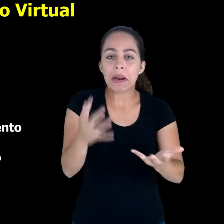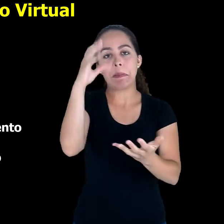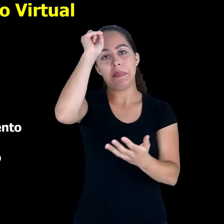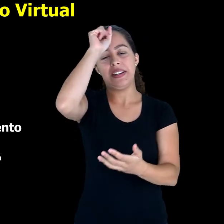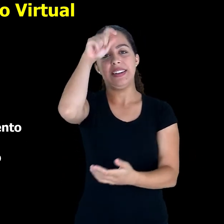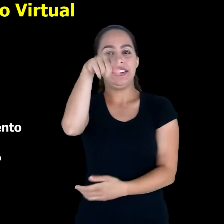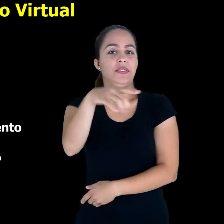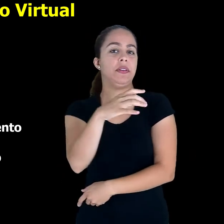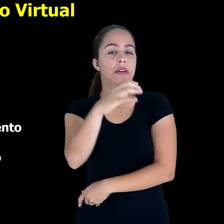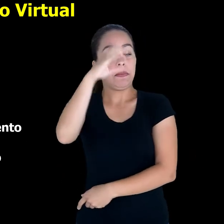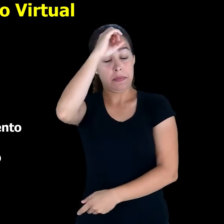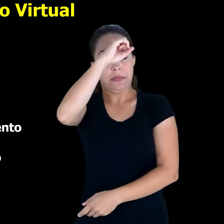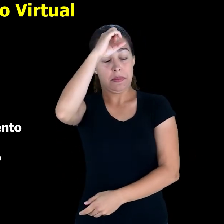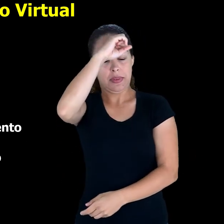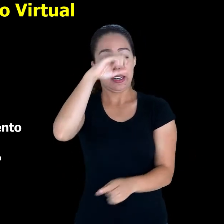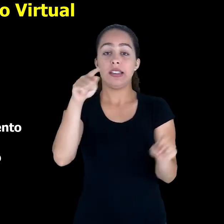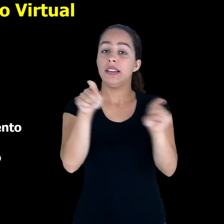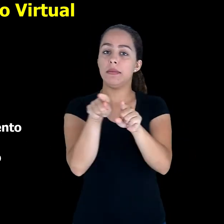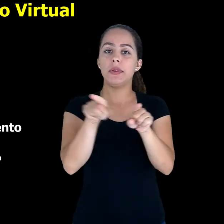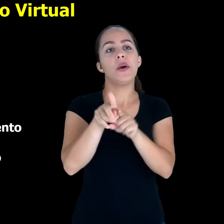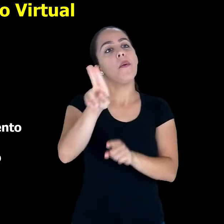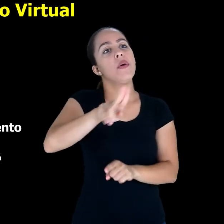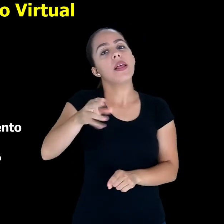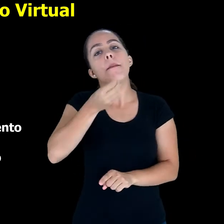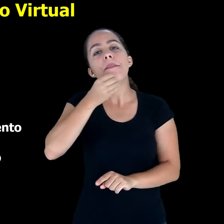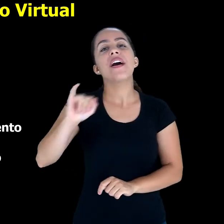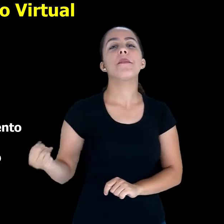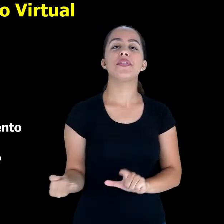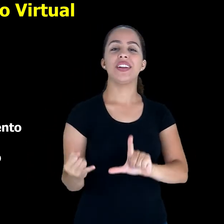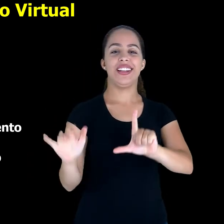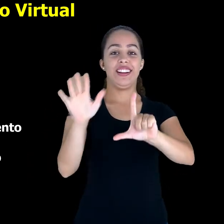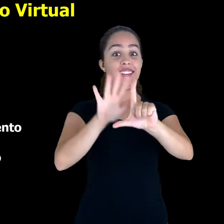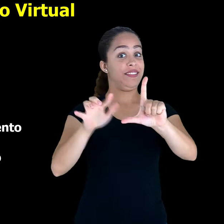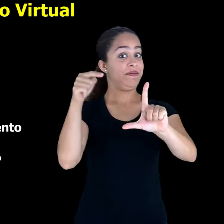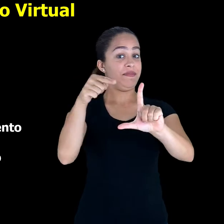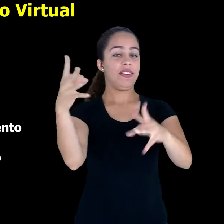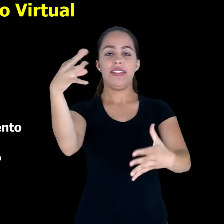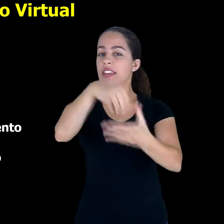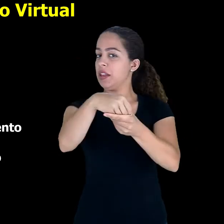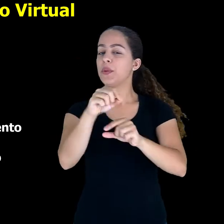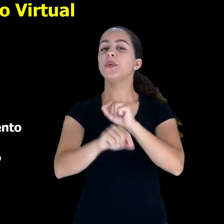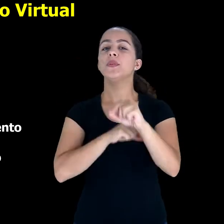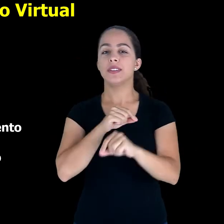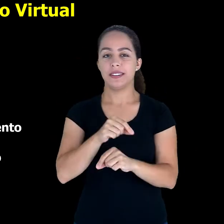estilos, tanto de aprendizagem quanto de uso desse espaço virtual.